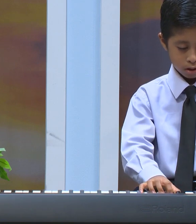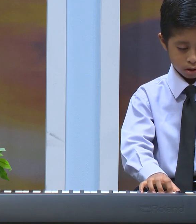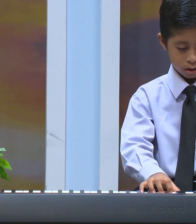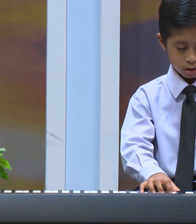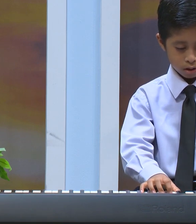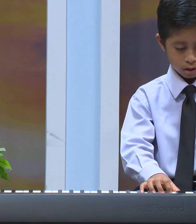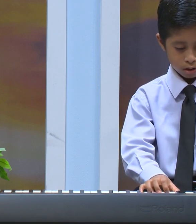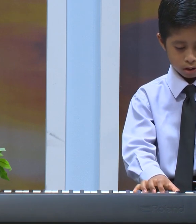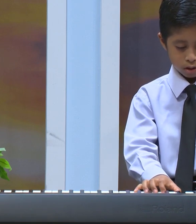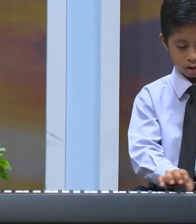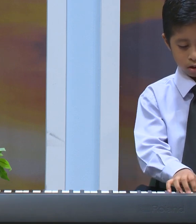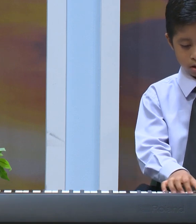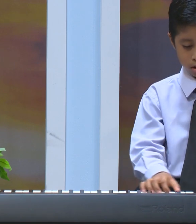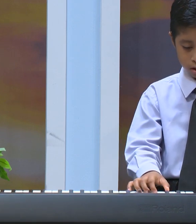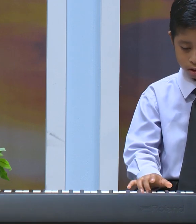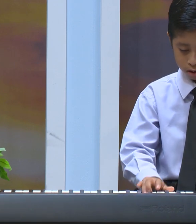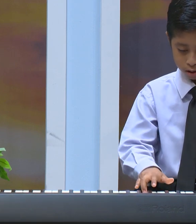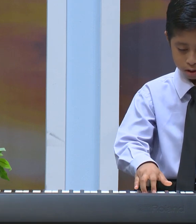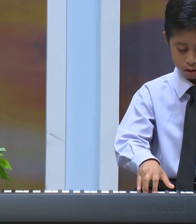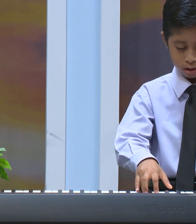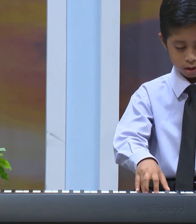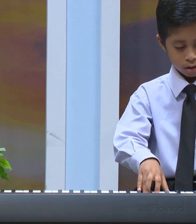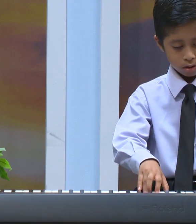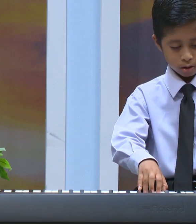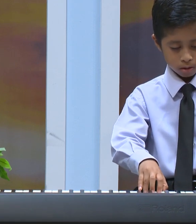Amén. Amén.